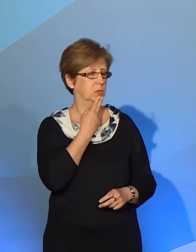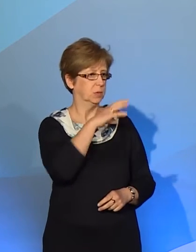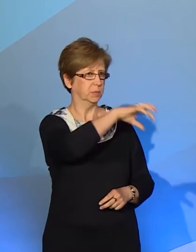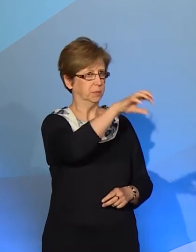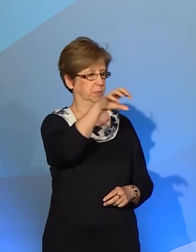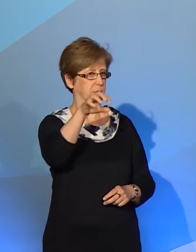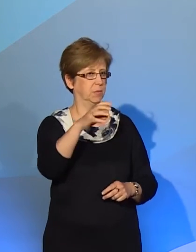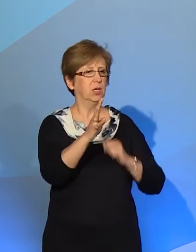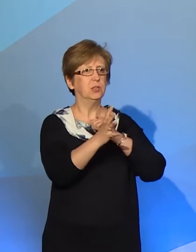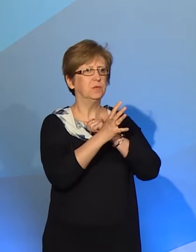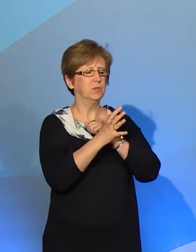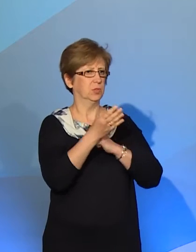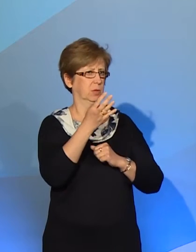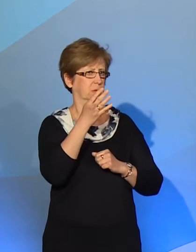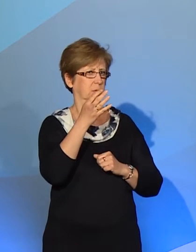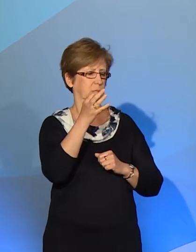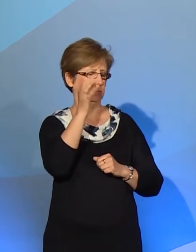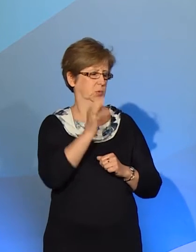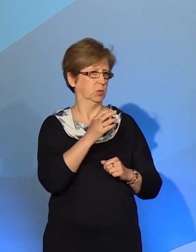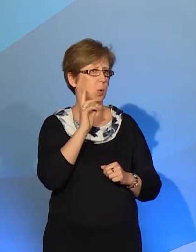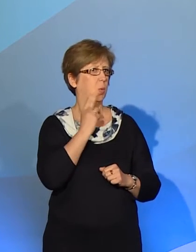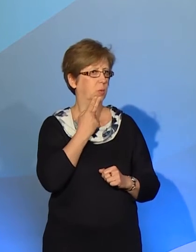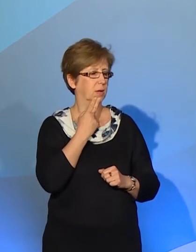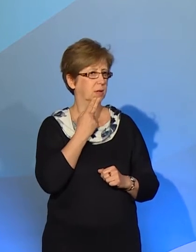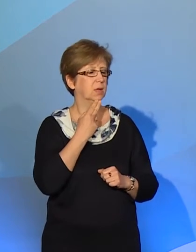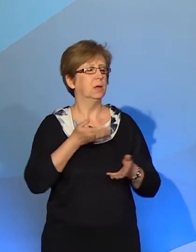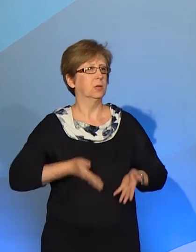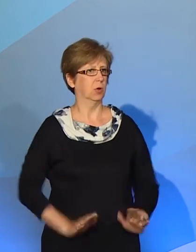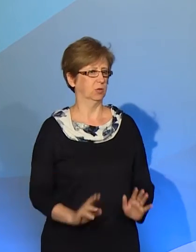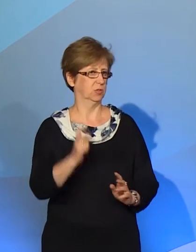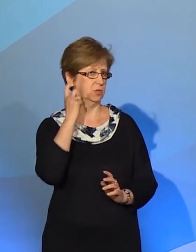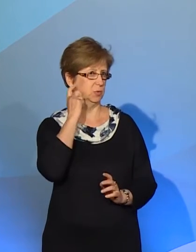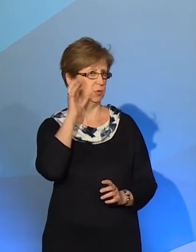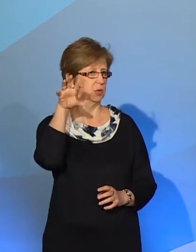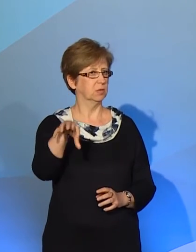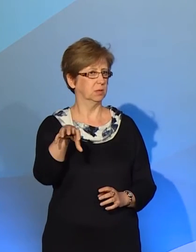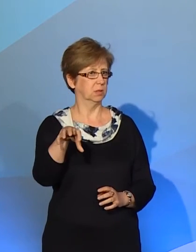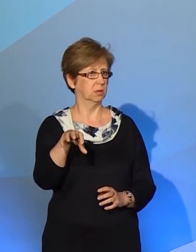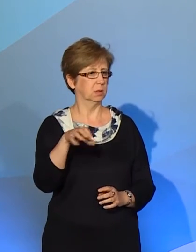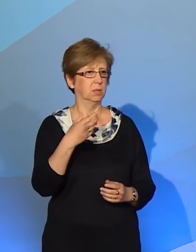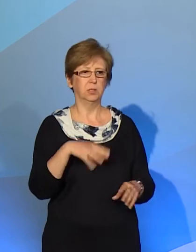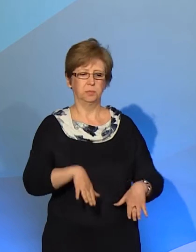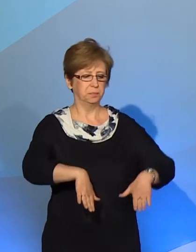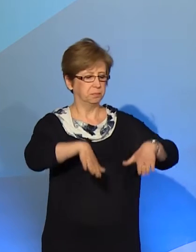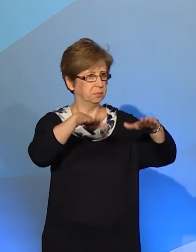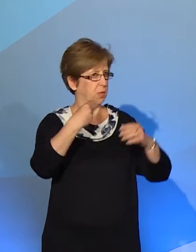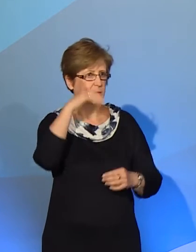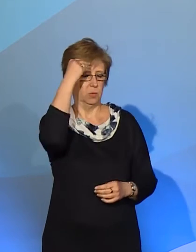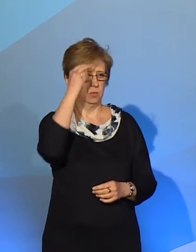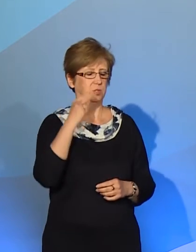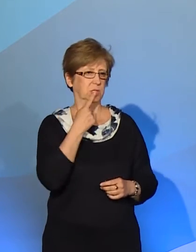dziewięćdziesiąt kilka procent osób głuchych, rodzi się w rodzinach słyszących. W związku z czym nie uczy się języka migowego od rodziców, którzy